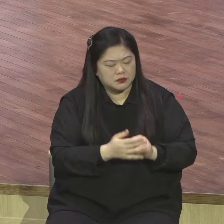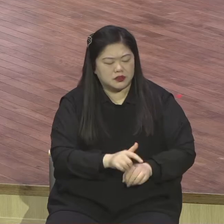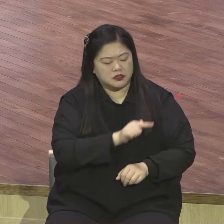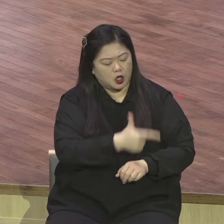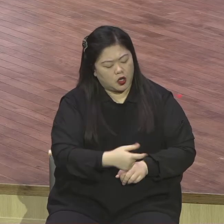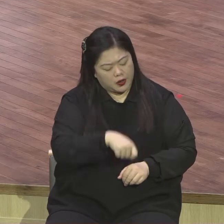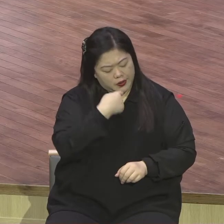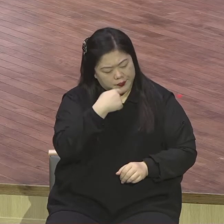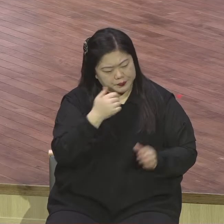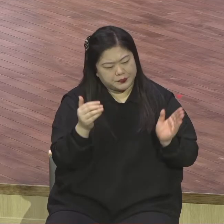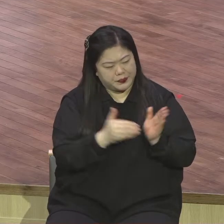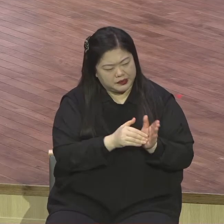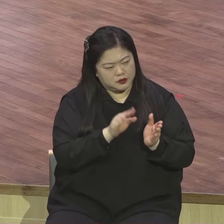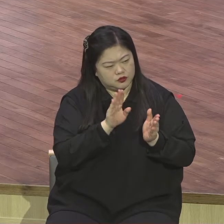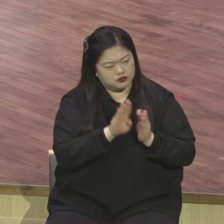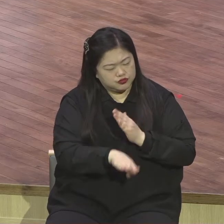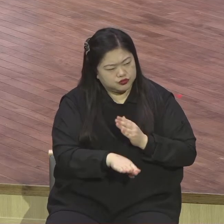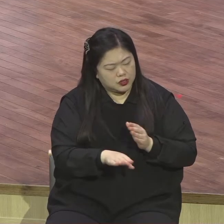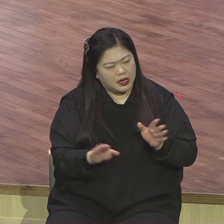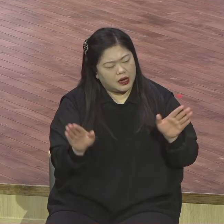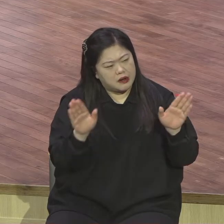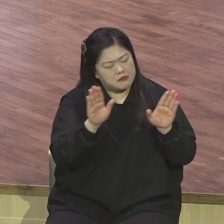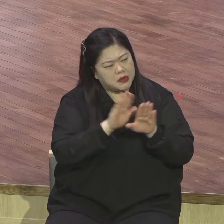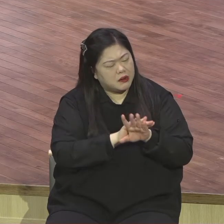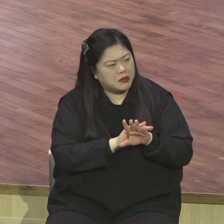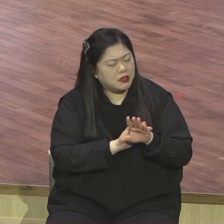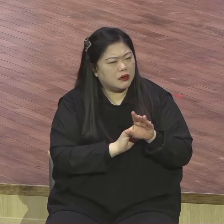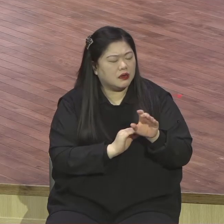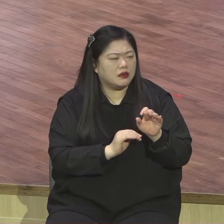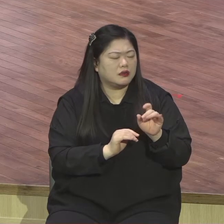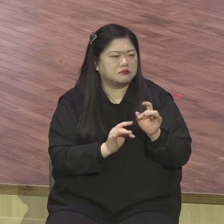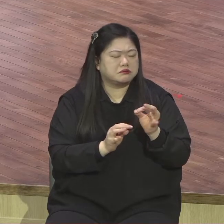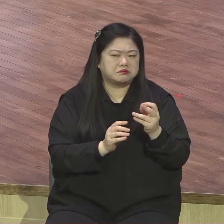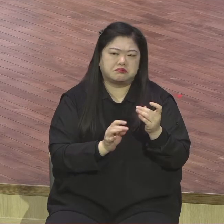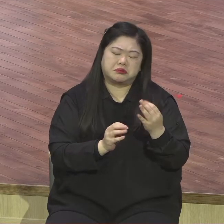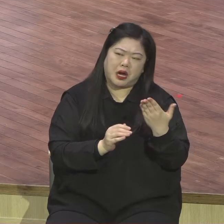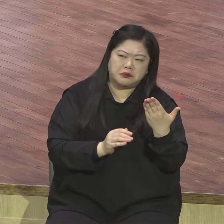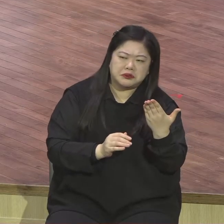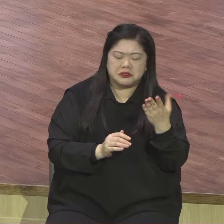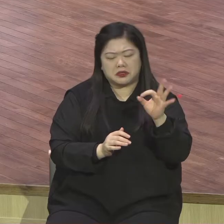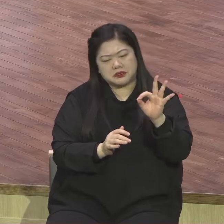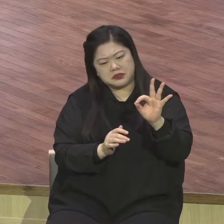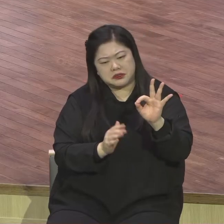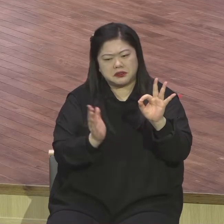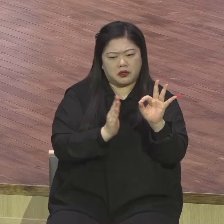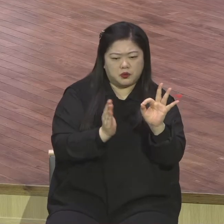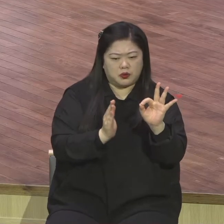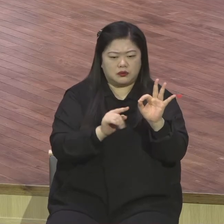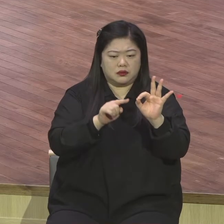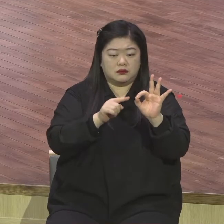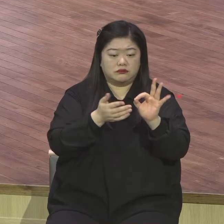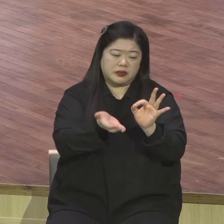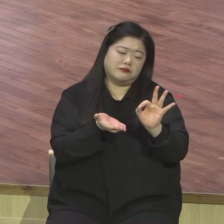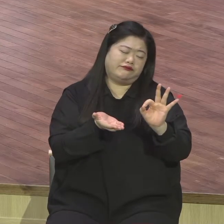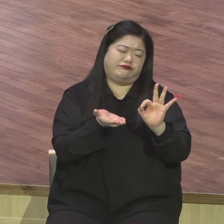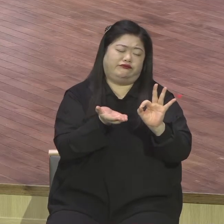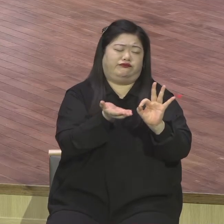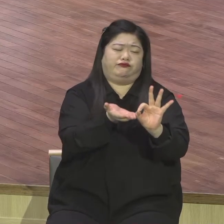몇 시간 고통당했냐 6시간 6시간 해산에 고통을 당한 거예요. 사투를 벌린 겁니다. 본문